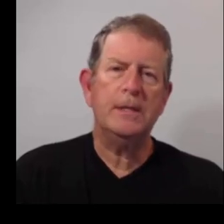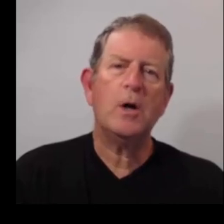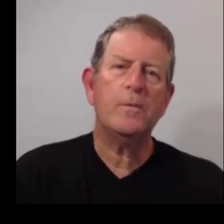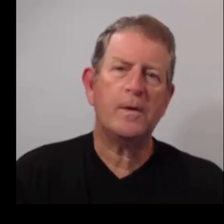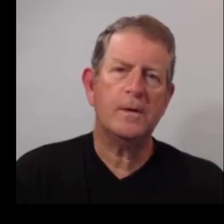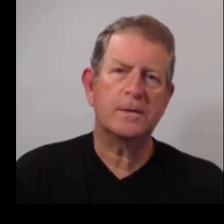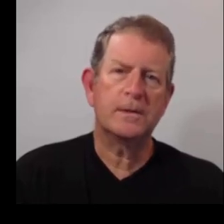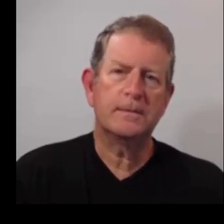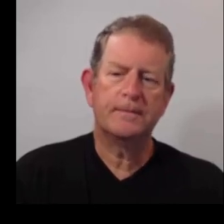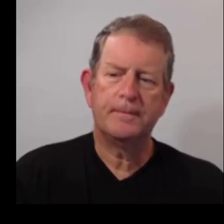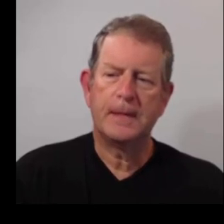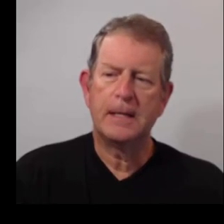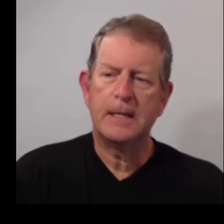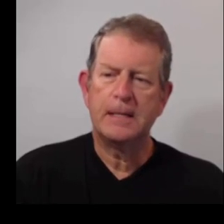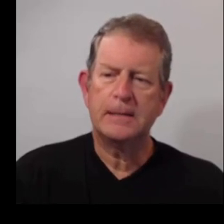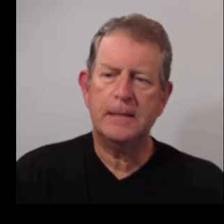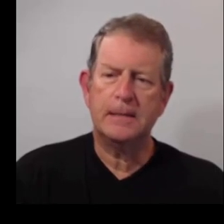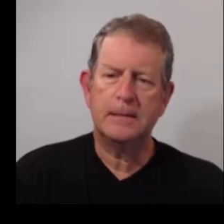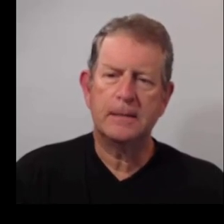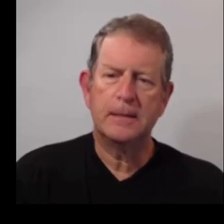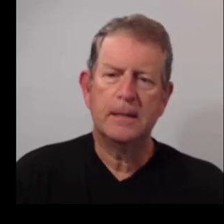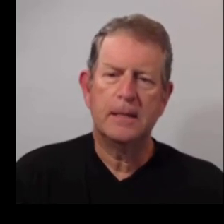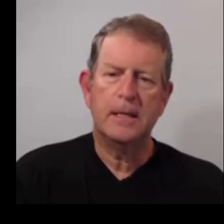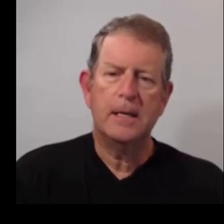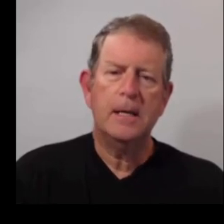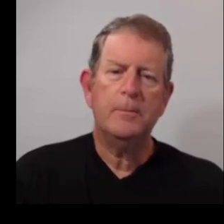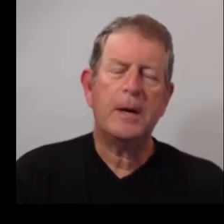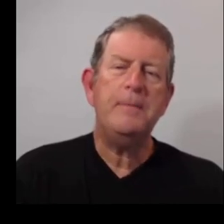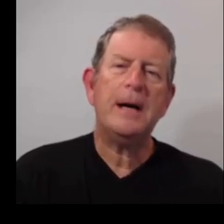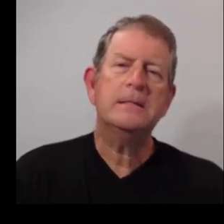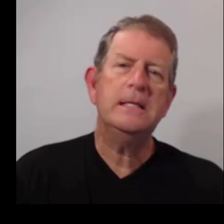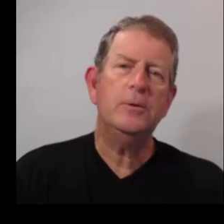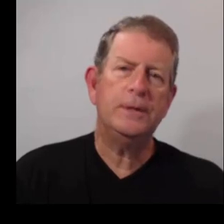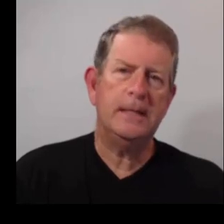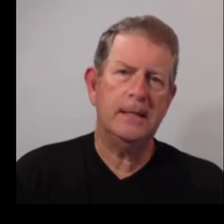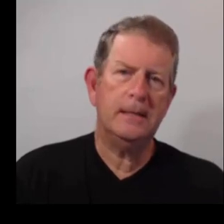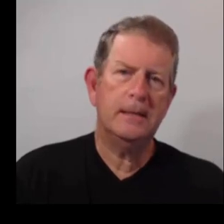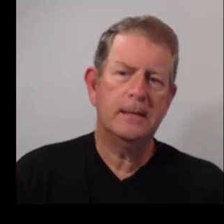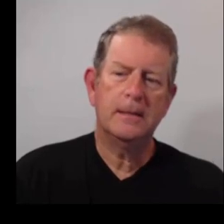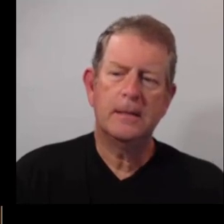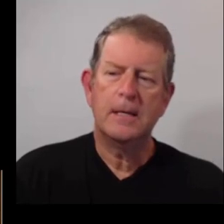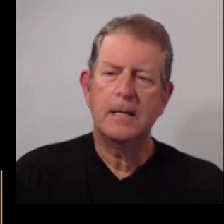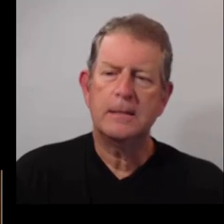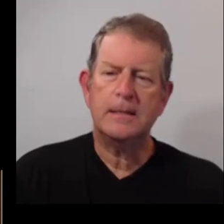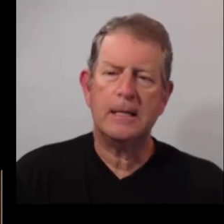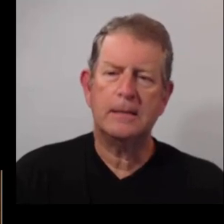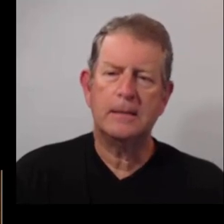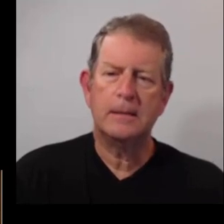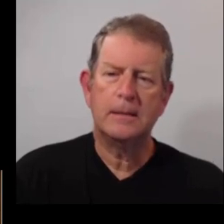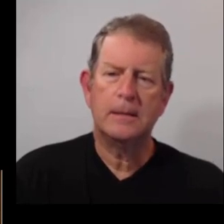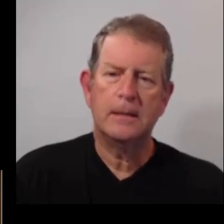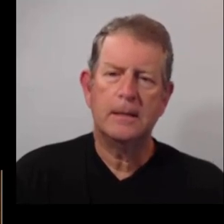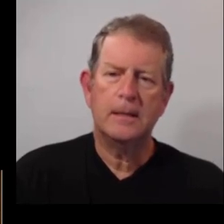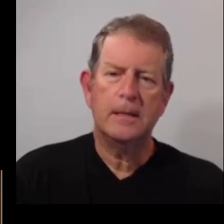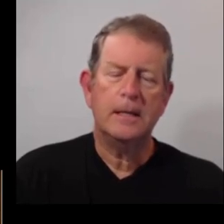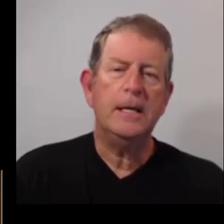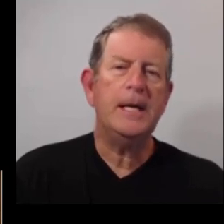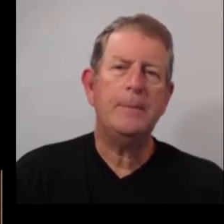Tu habites en France ? 6. Prépare-t-il le dîner ? 7.